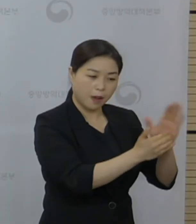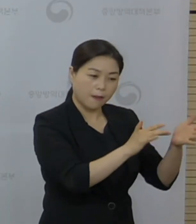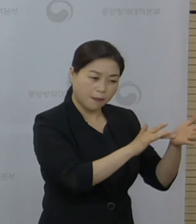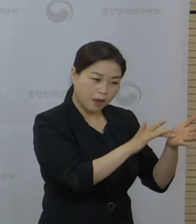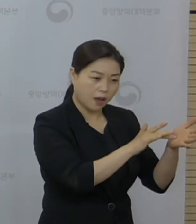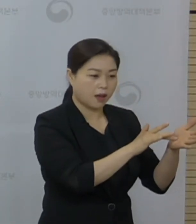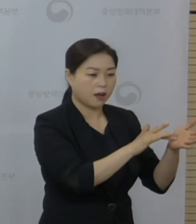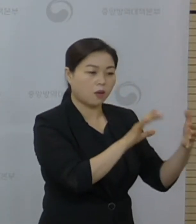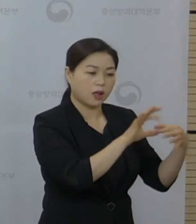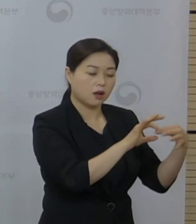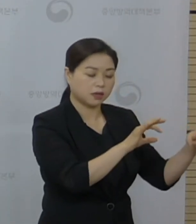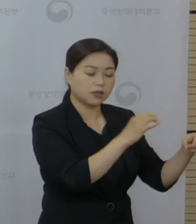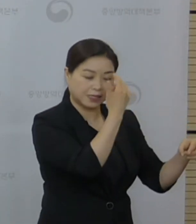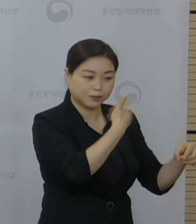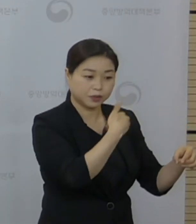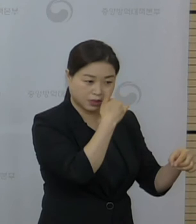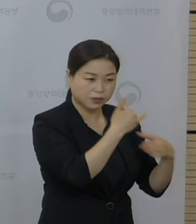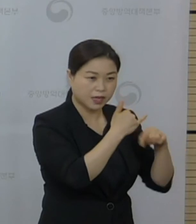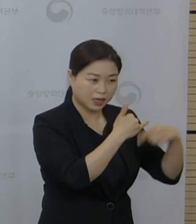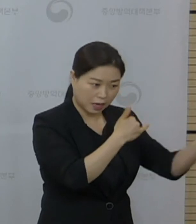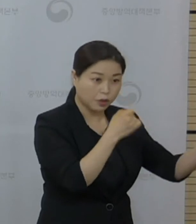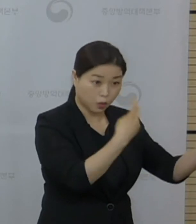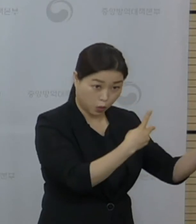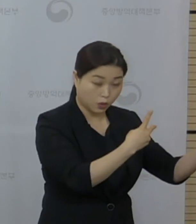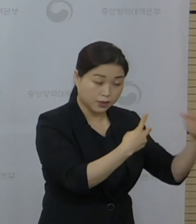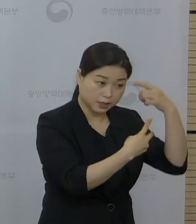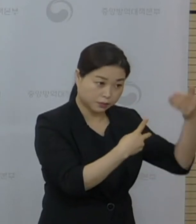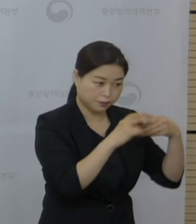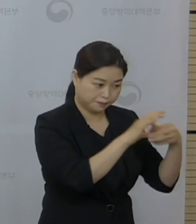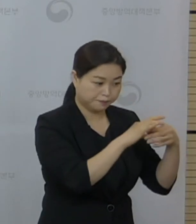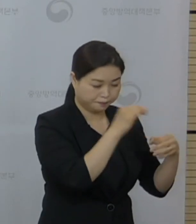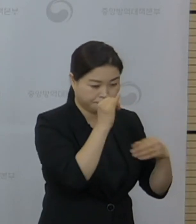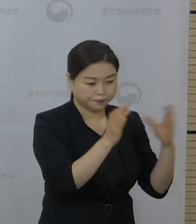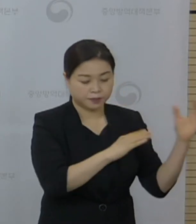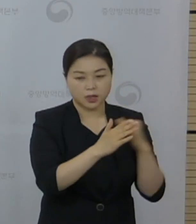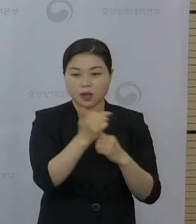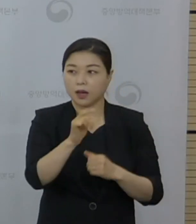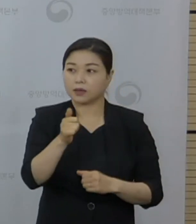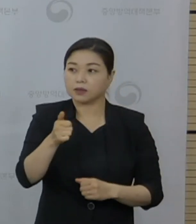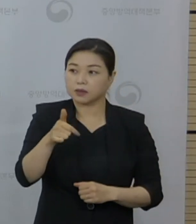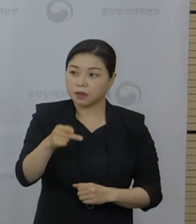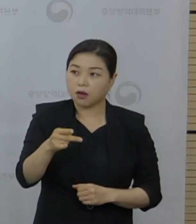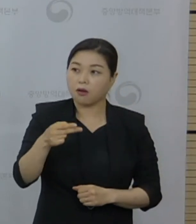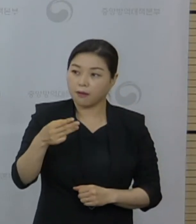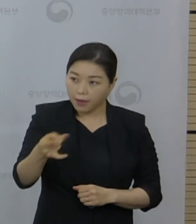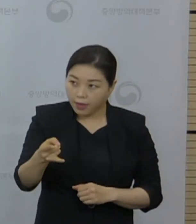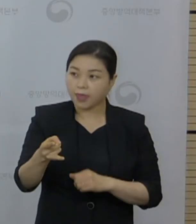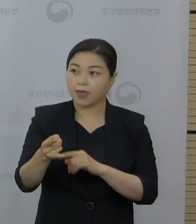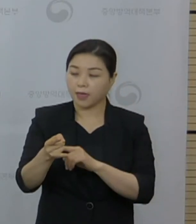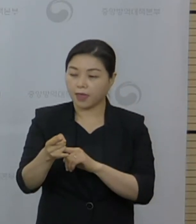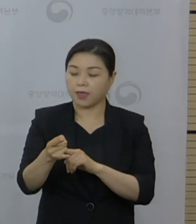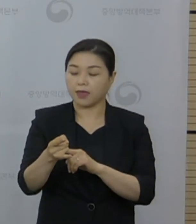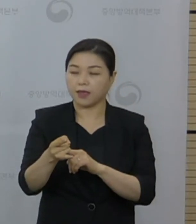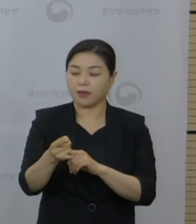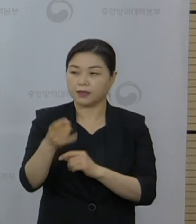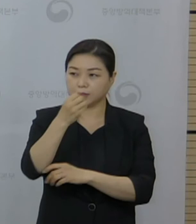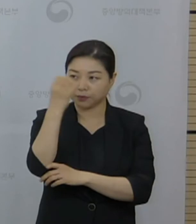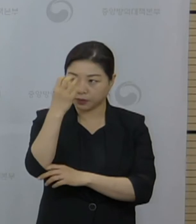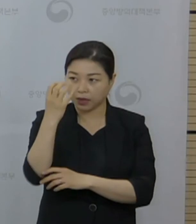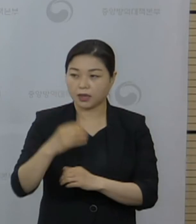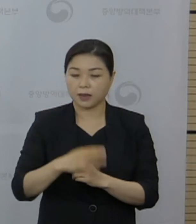한겨레신문 서혜미 기자님 질문 역학조사팀장 박영준 팀장이 설명드리겠습니다.